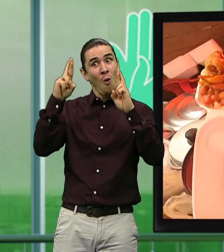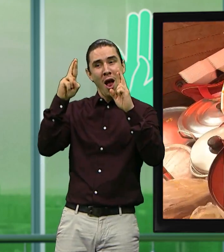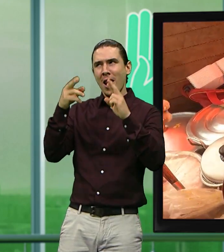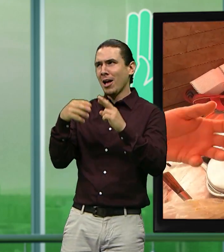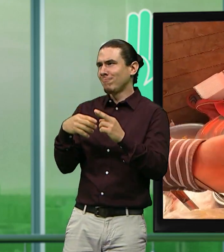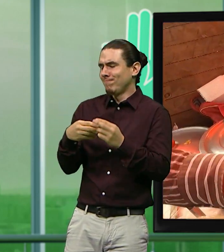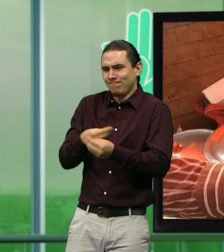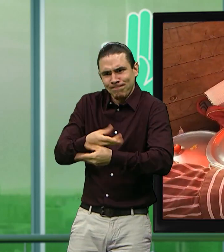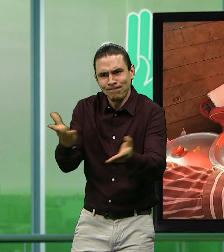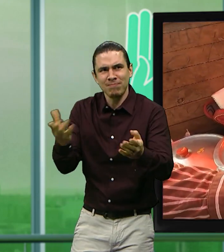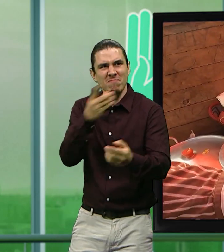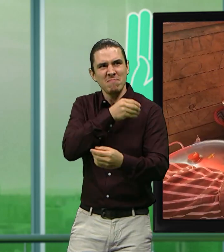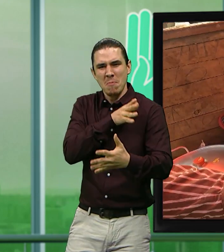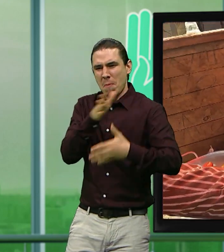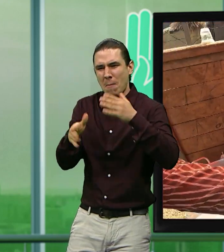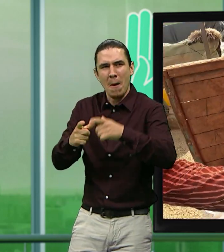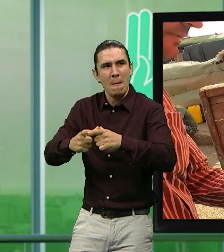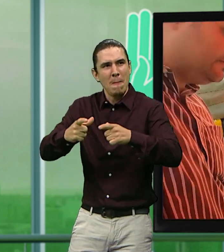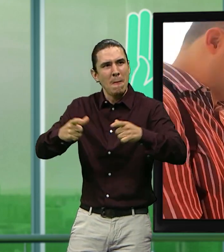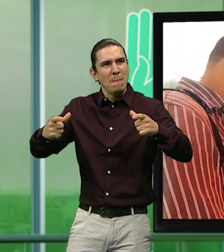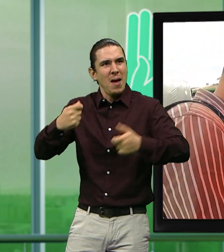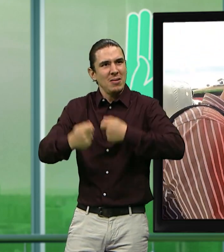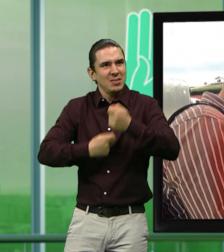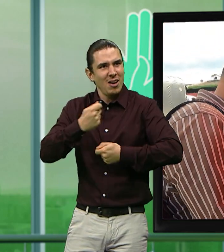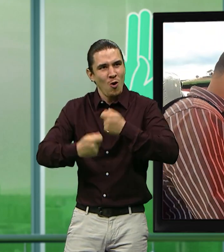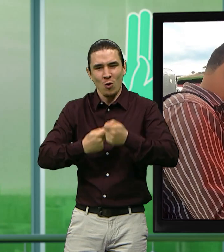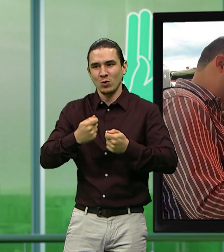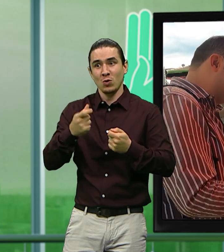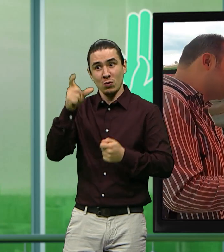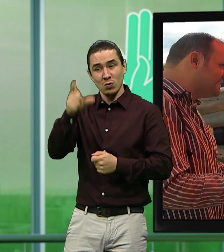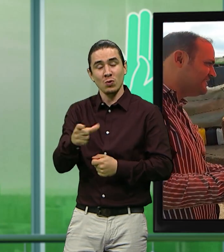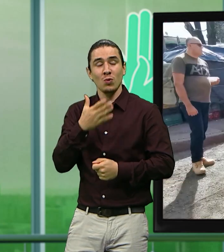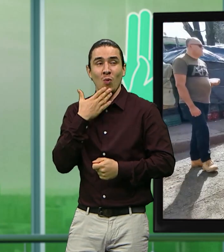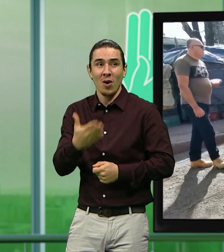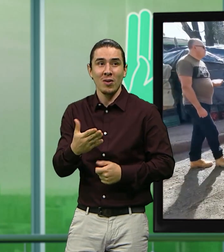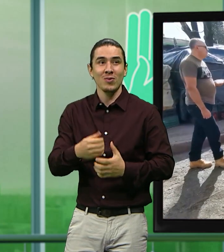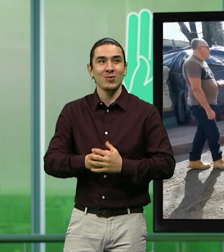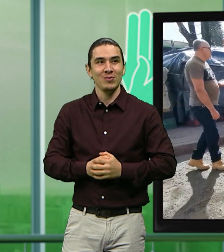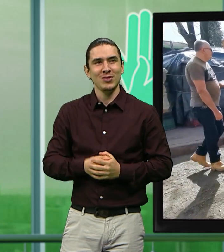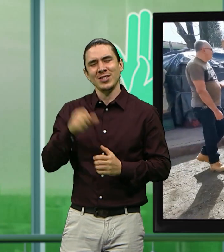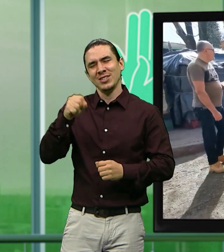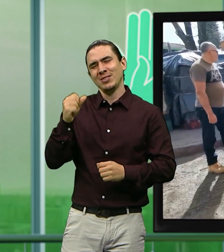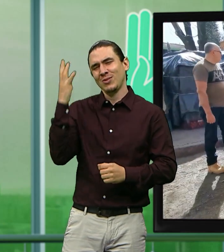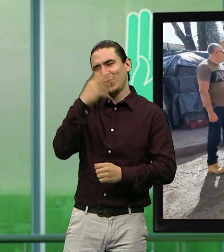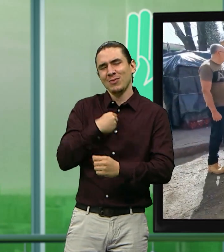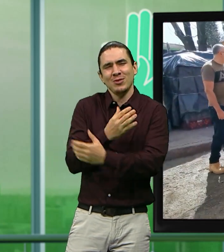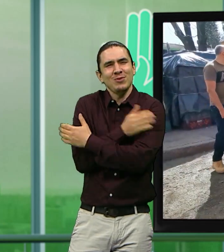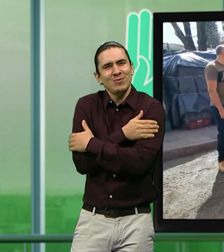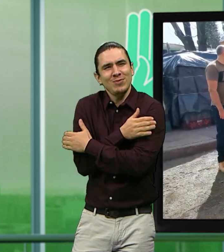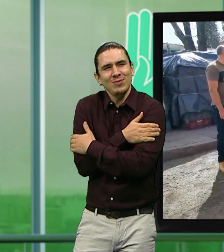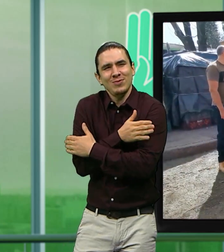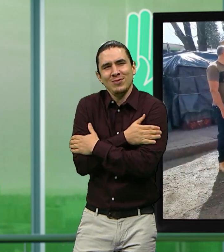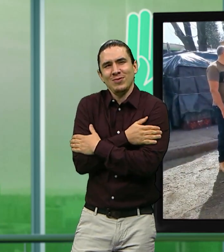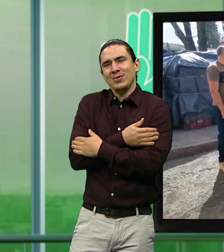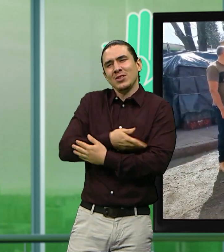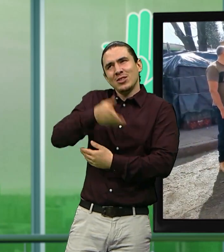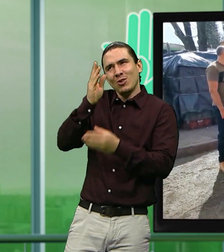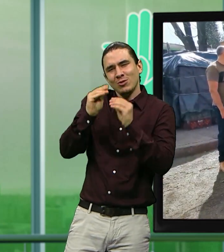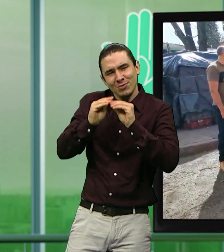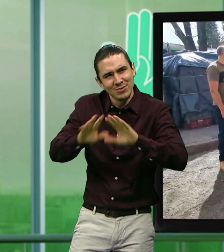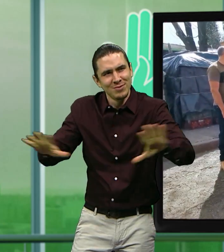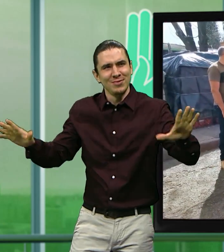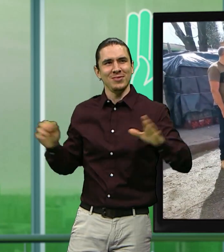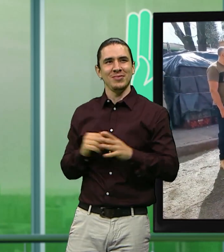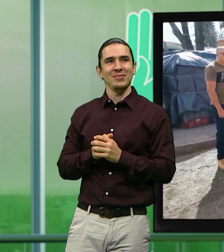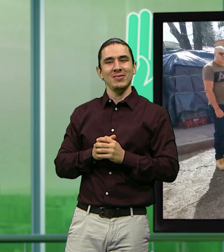multiplicando esto, que esto es lo que necesitamos, almas generosas y gente buena. tan linda mi gordita, mi Dios le pague, mi Dios le